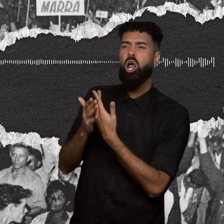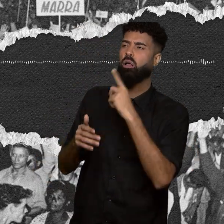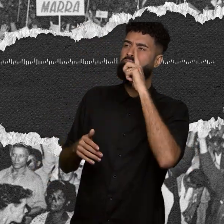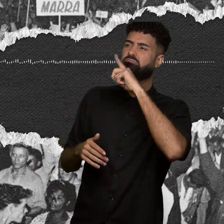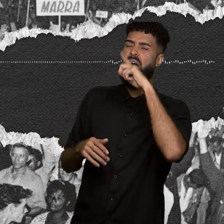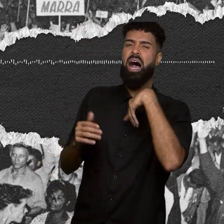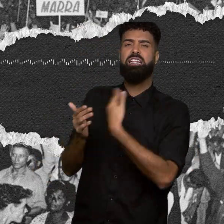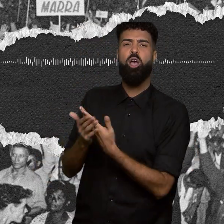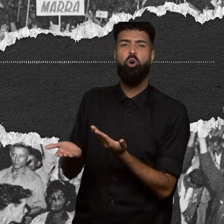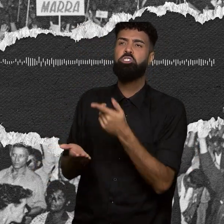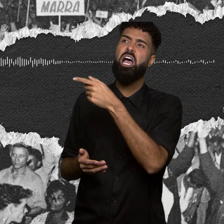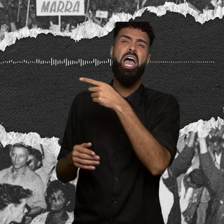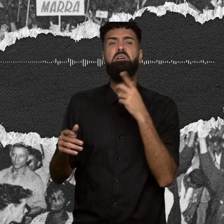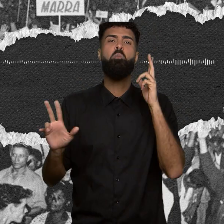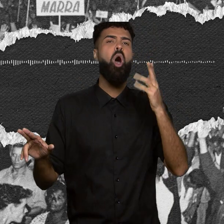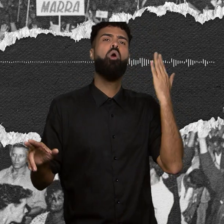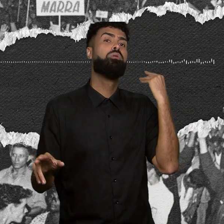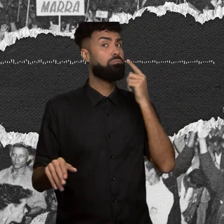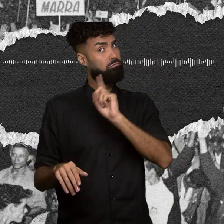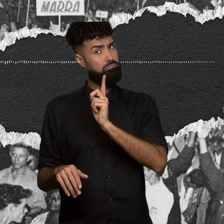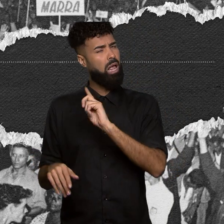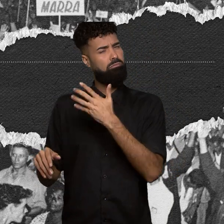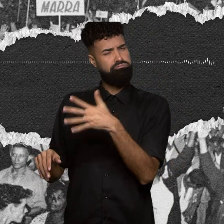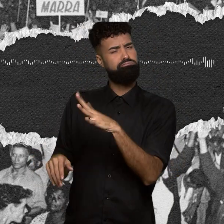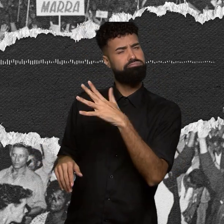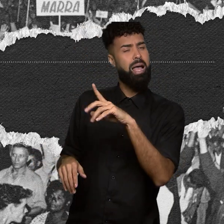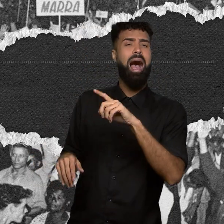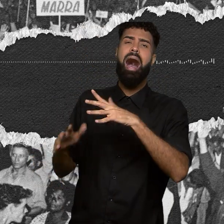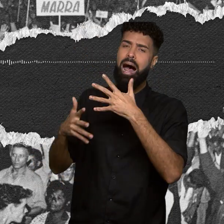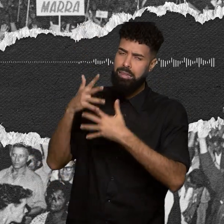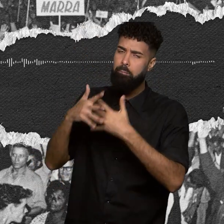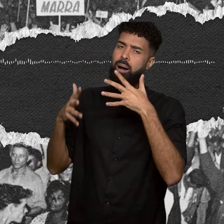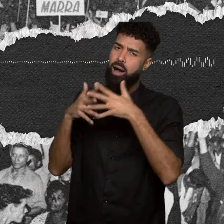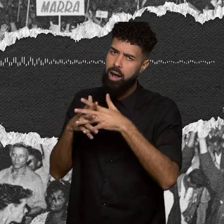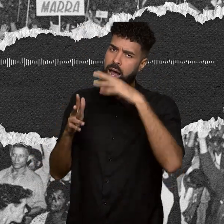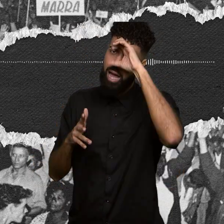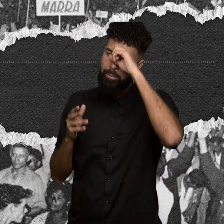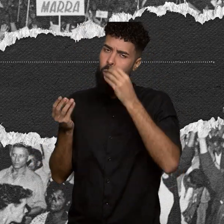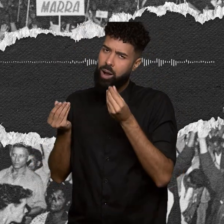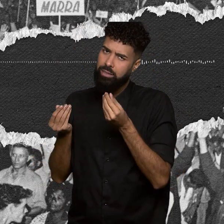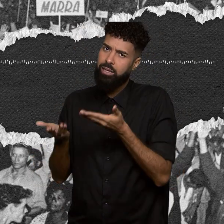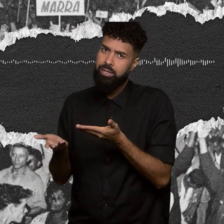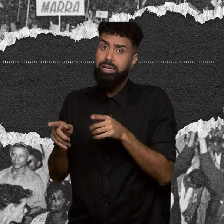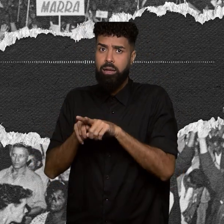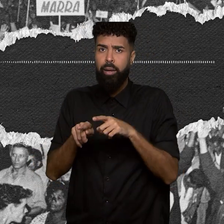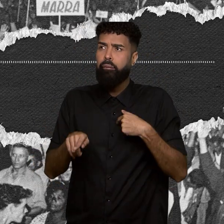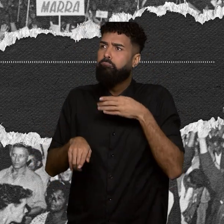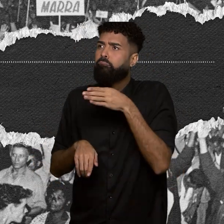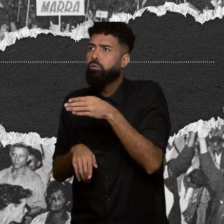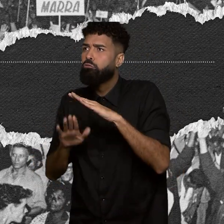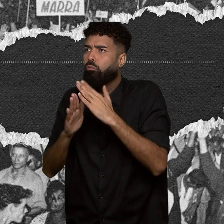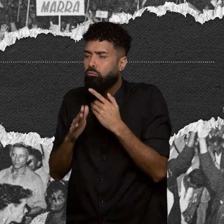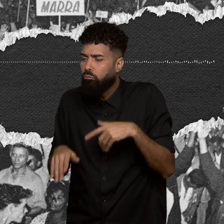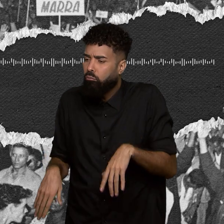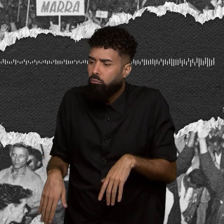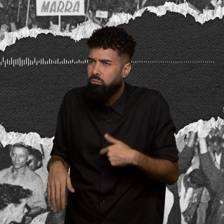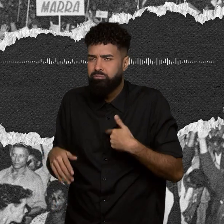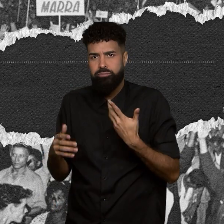Porque sabemos que isso interfere na qualidade do aprendizado. E, bom, na própria dignidade da comunidade. Na